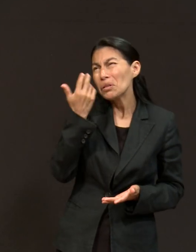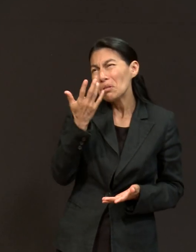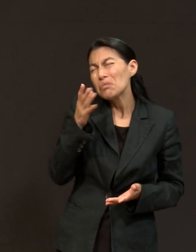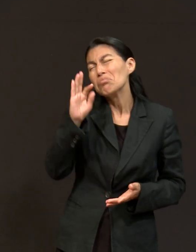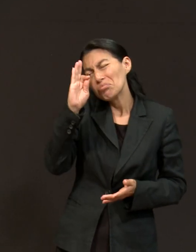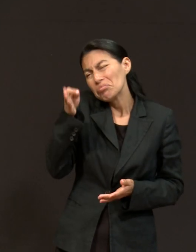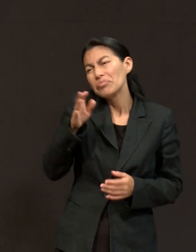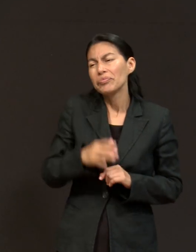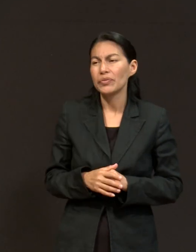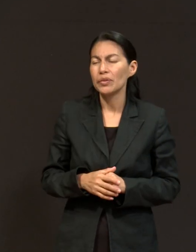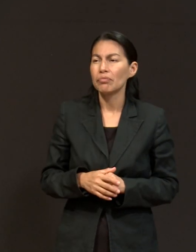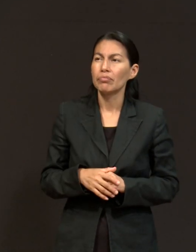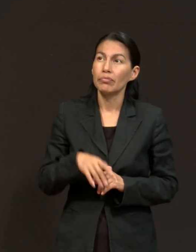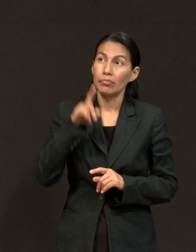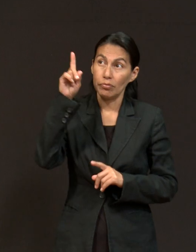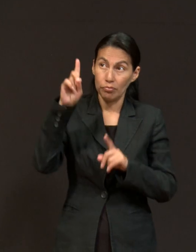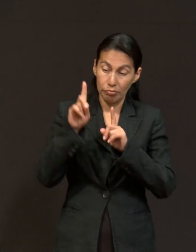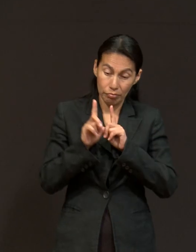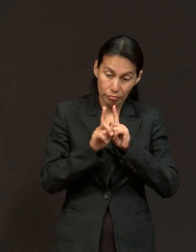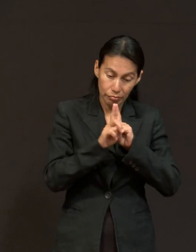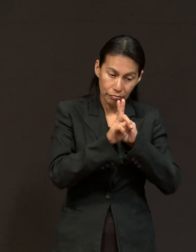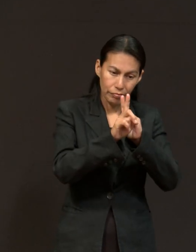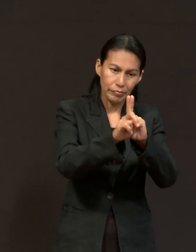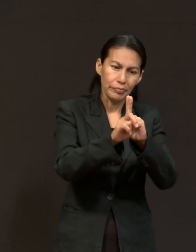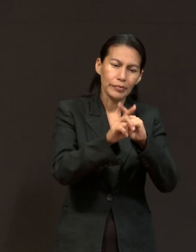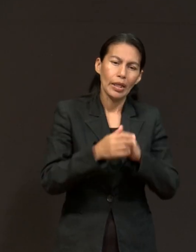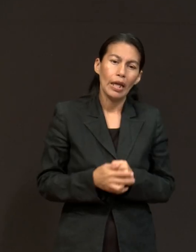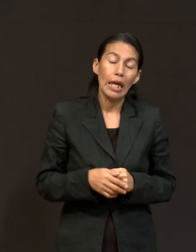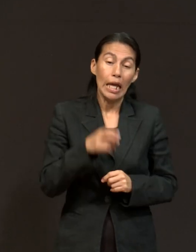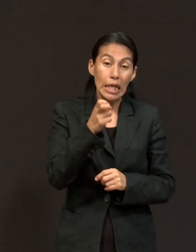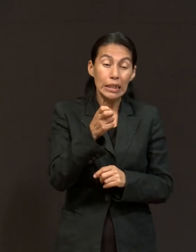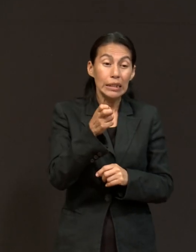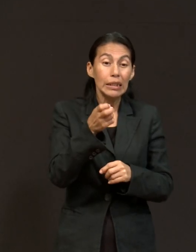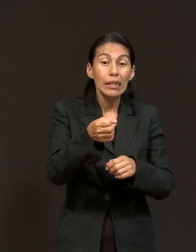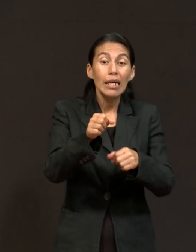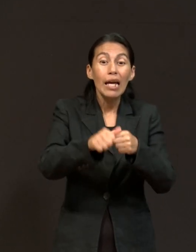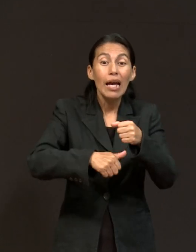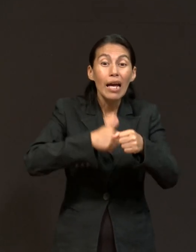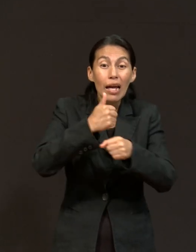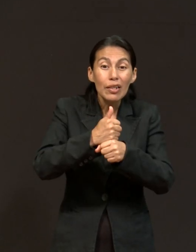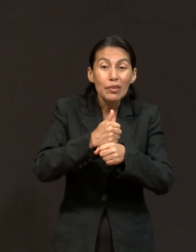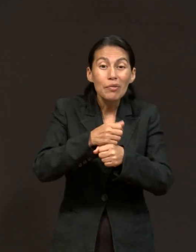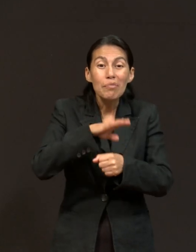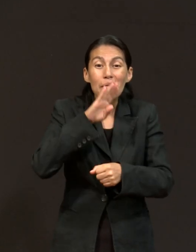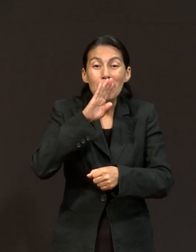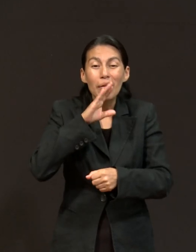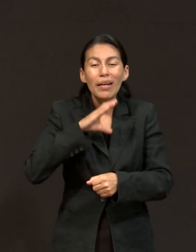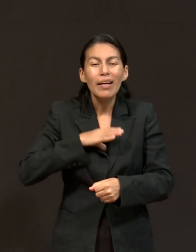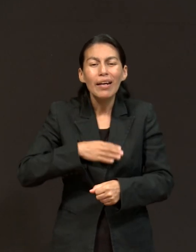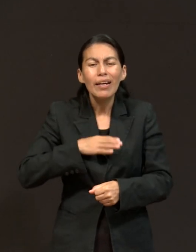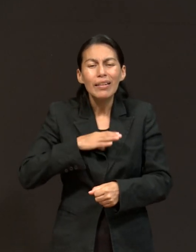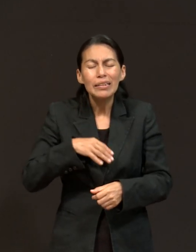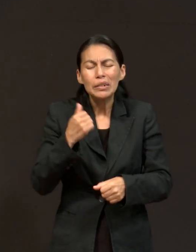frente. Y fue en ese año en el internado que mamá le diagnosticaron cáncer. Pero yo recuerdo que